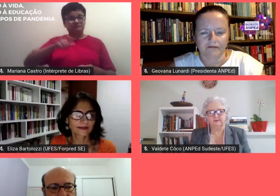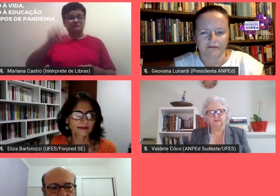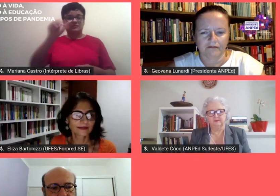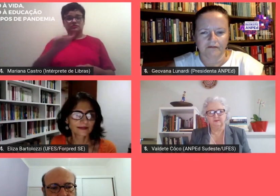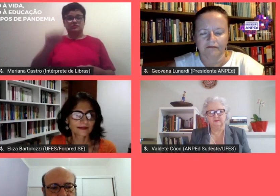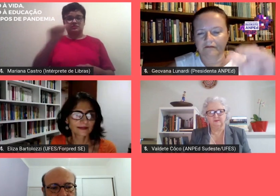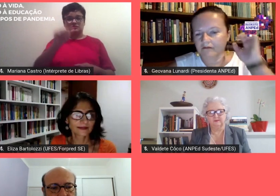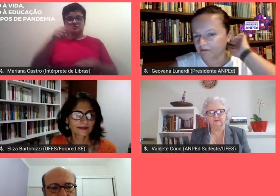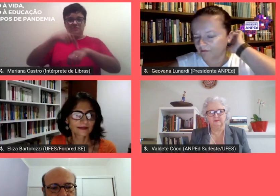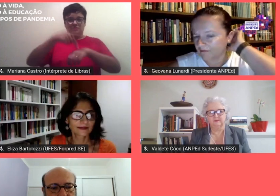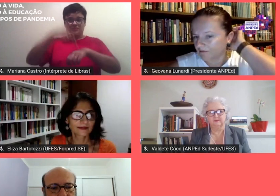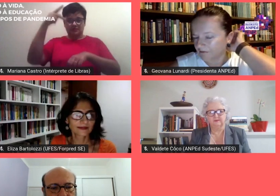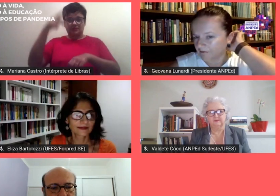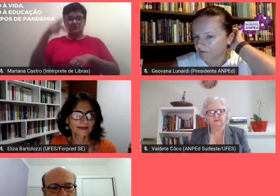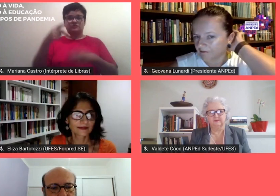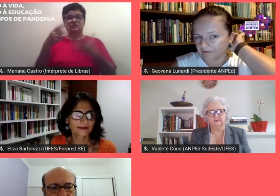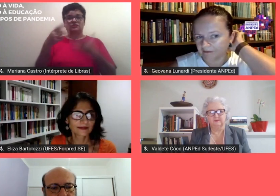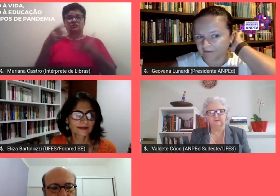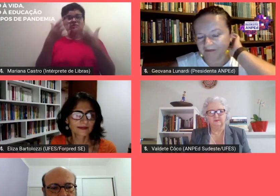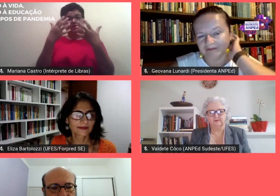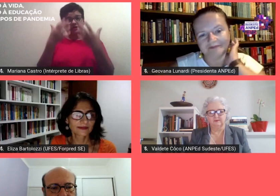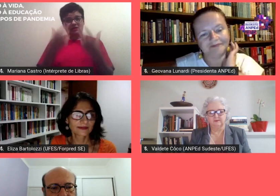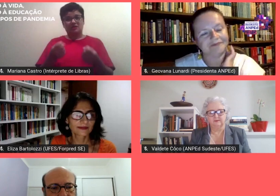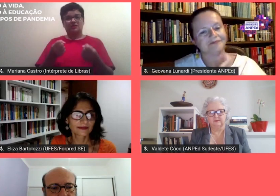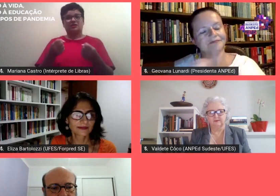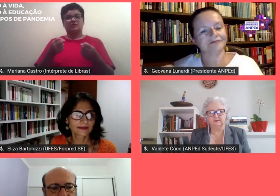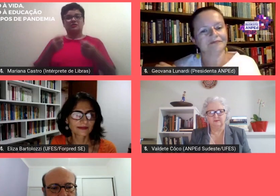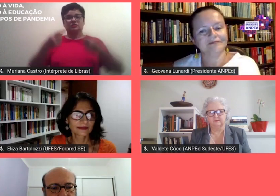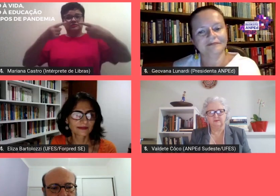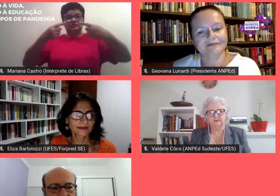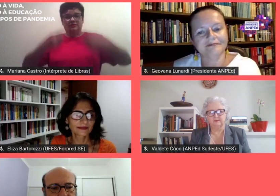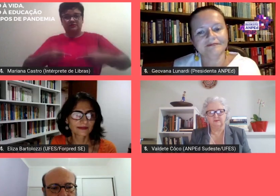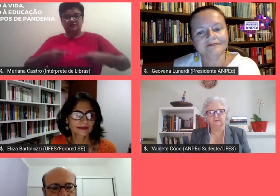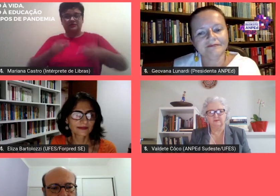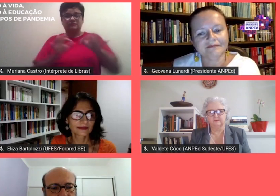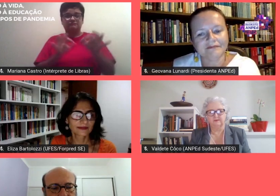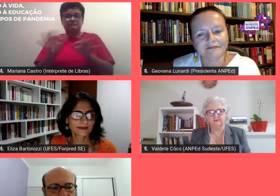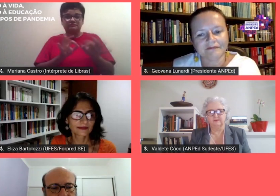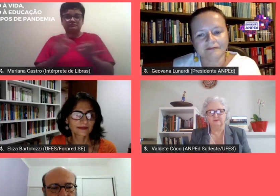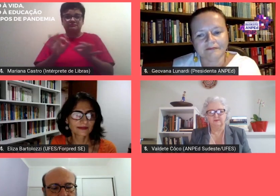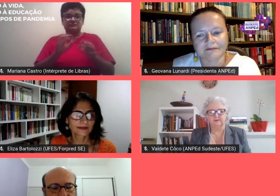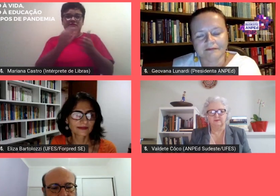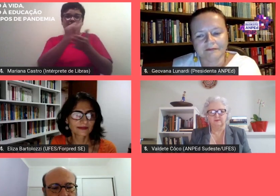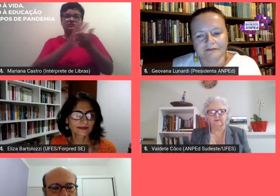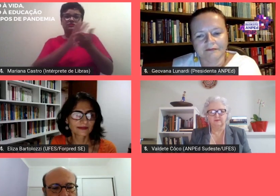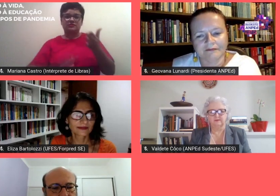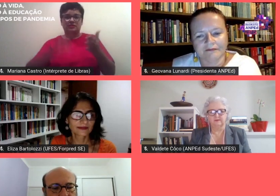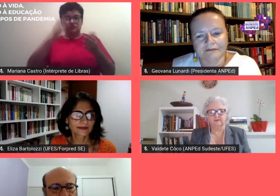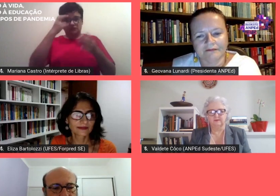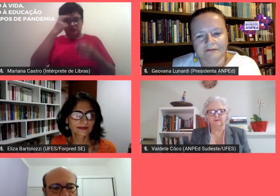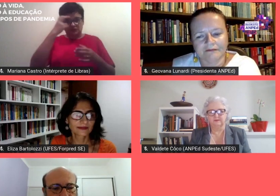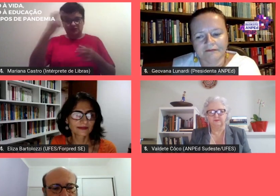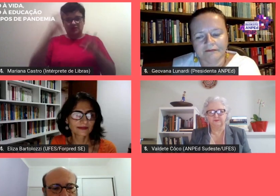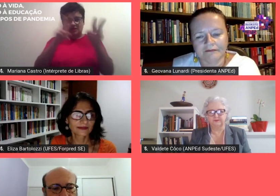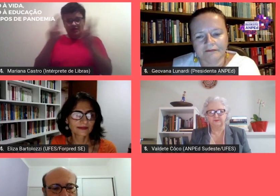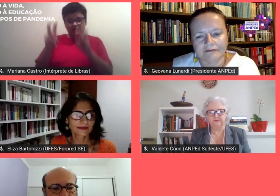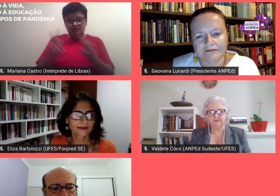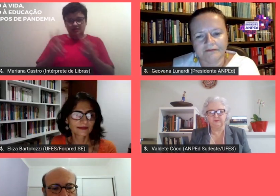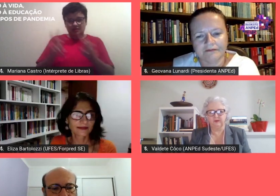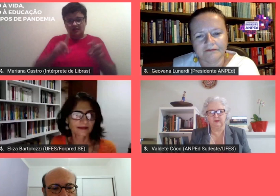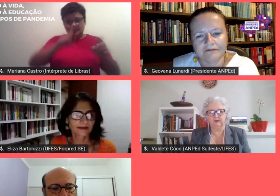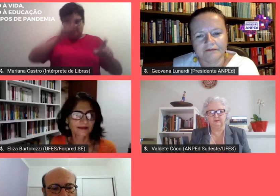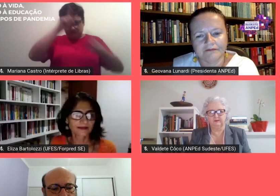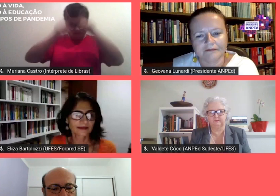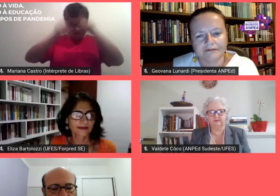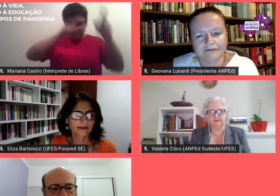-graduanos que aceitou o desafio de elaborar as atividades culturais com temáticas ousadas criativas